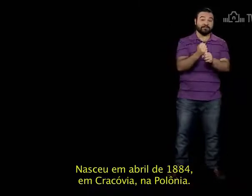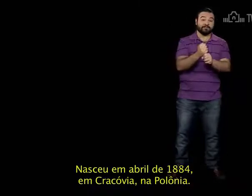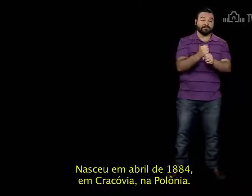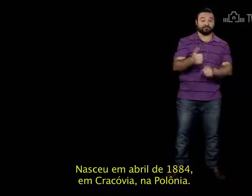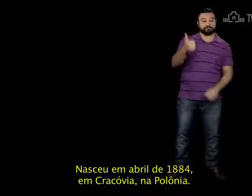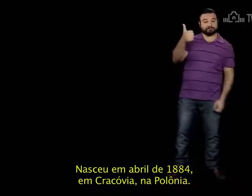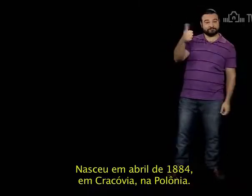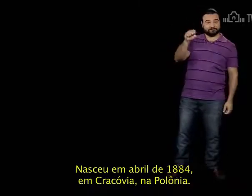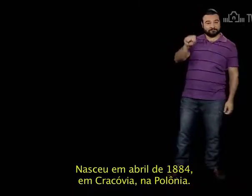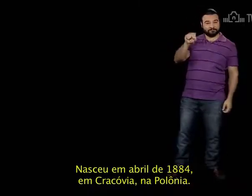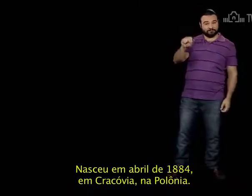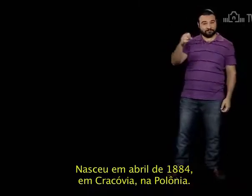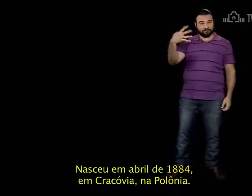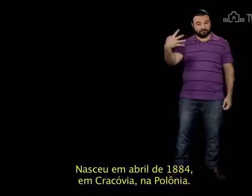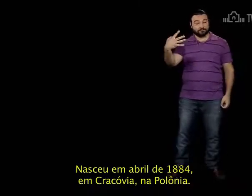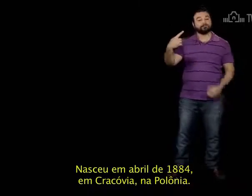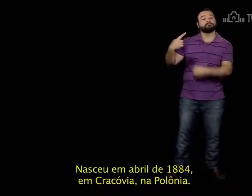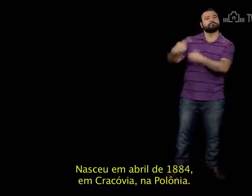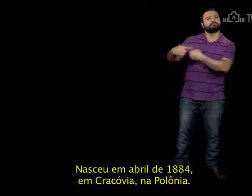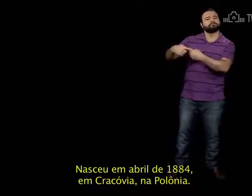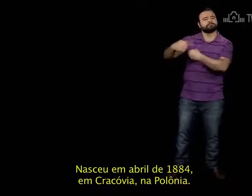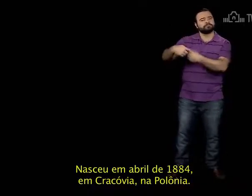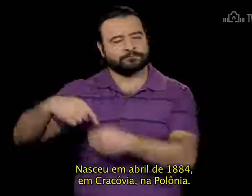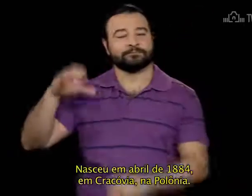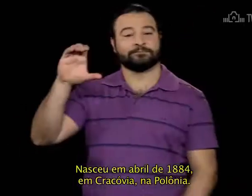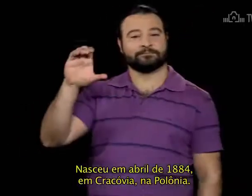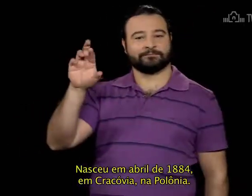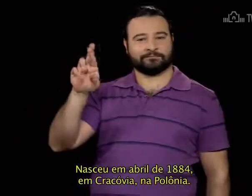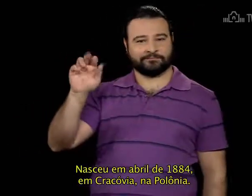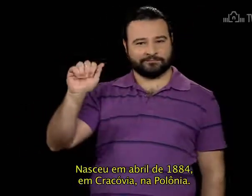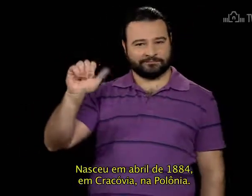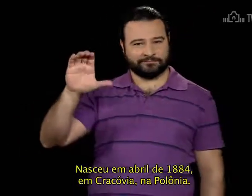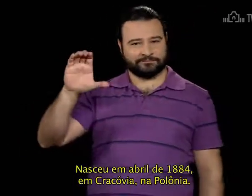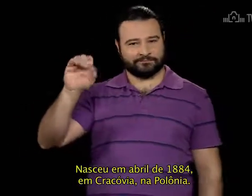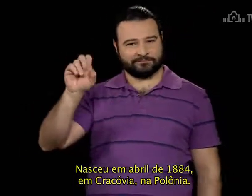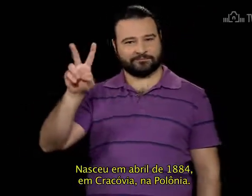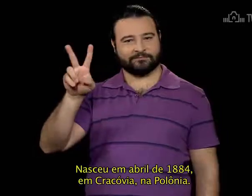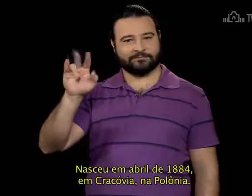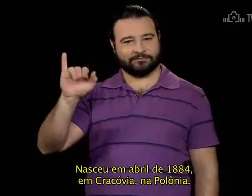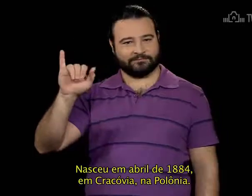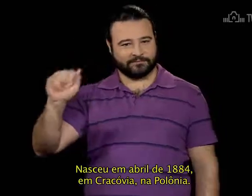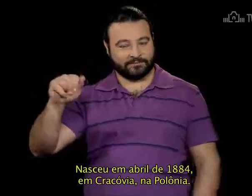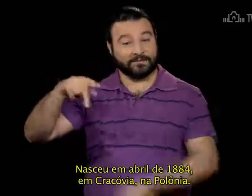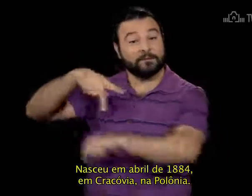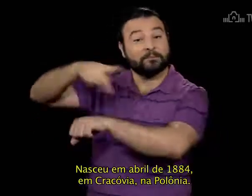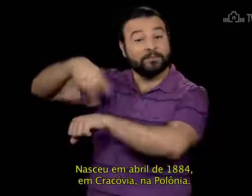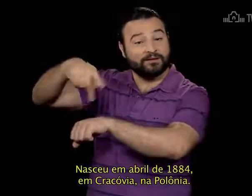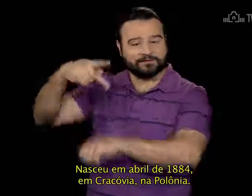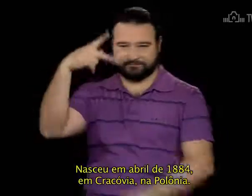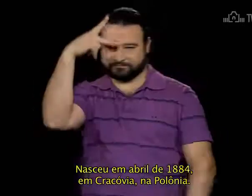1884, em Cracóvia, na Polônia.